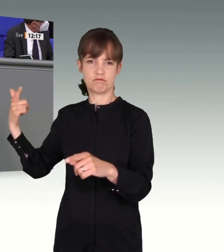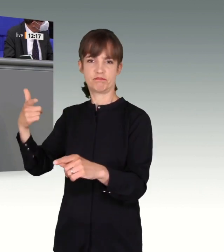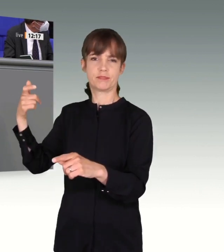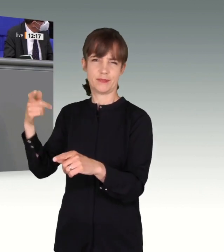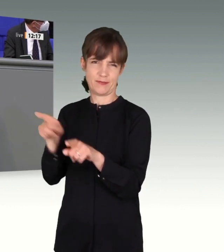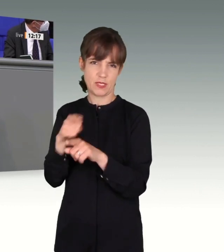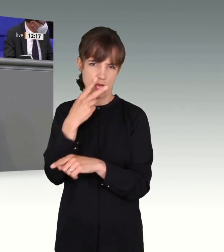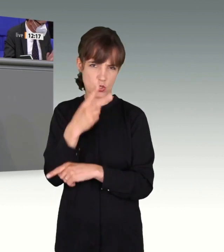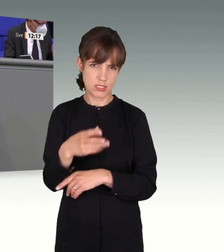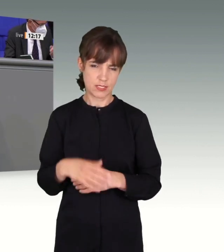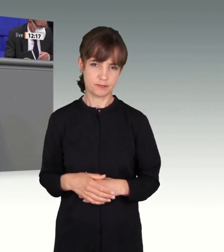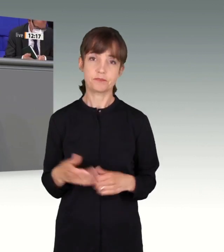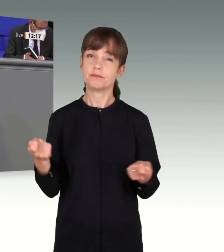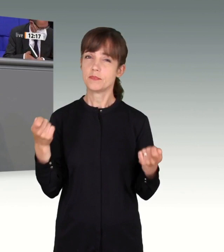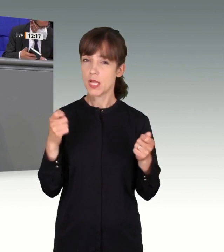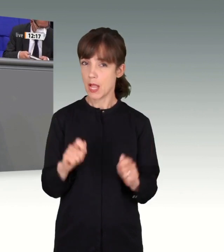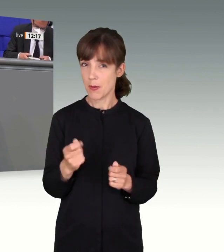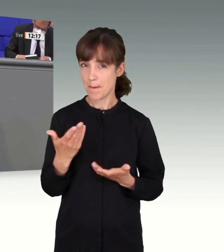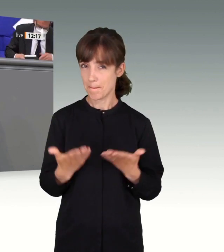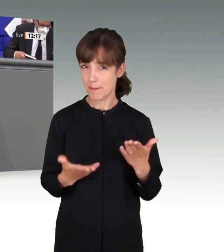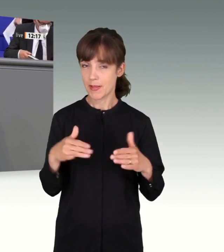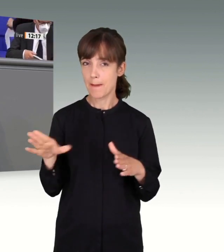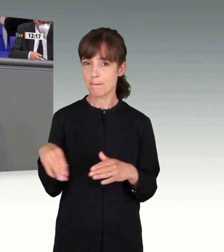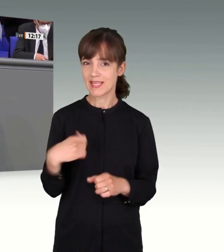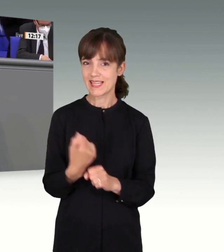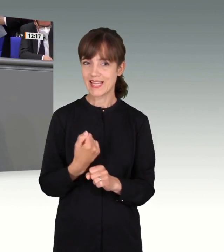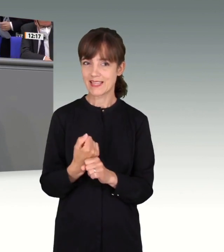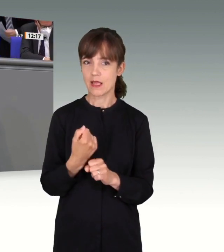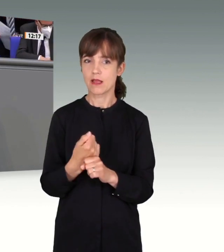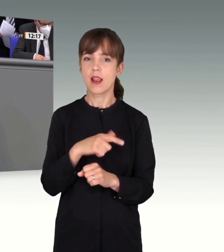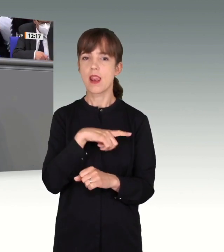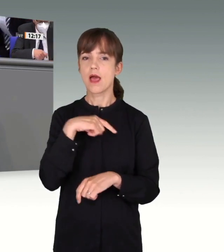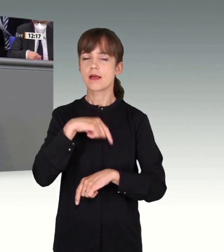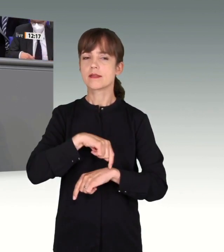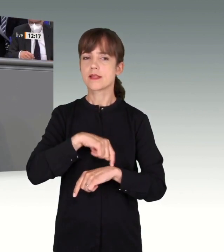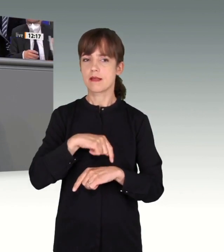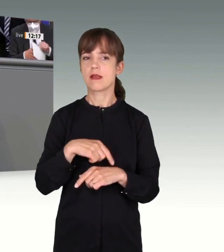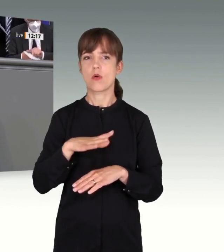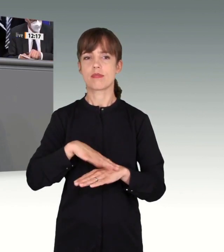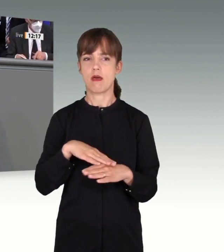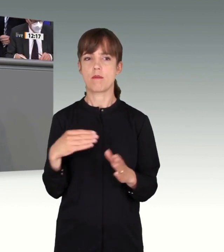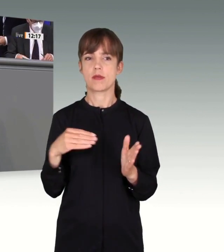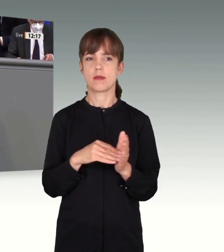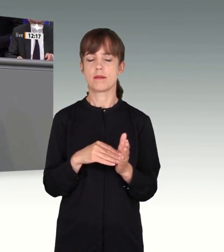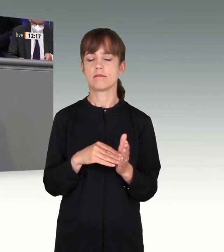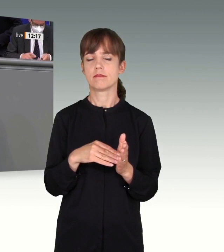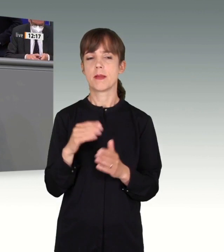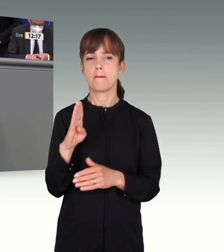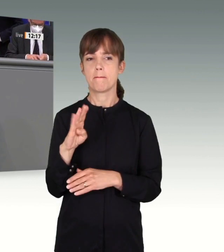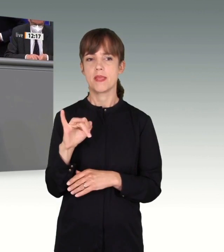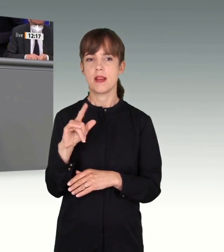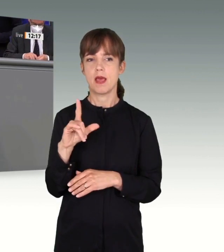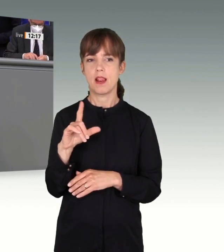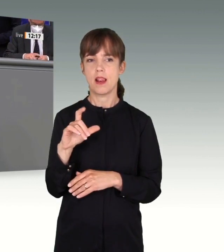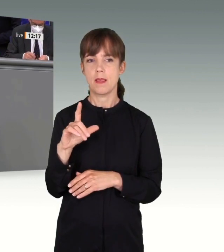abschließend zu einem möglichen Mittäter kommen, der lange Zeit auf dem Aktendeckel geführt wurde, Bilal Ben Amar. Abschiebungen von